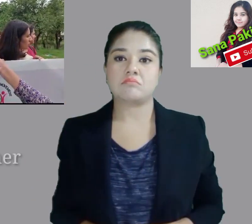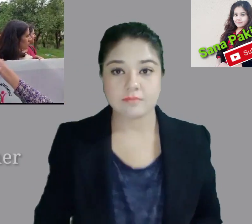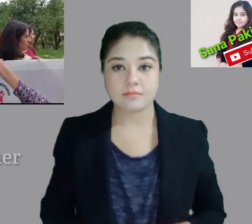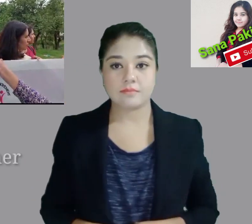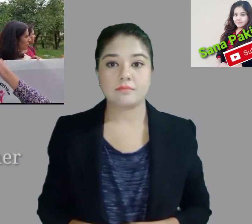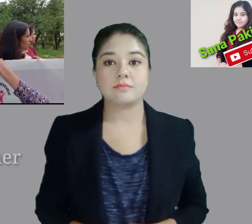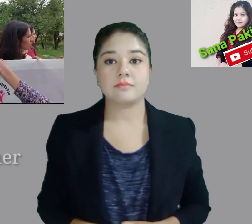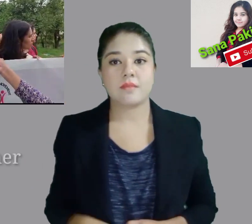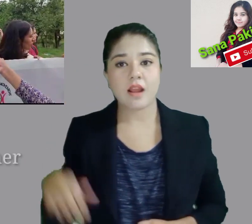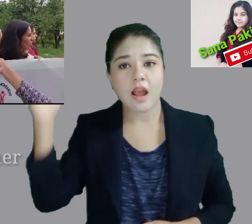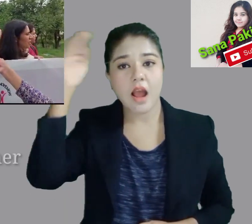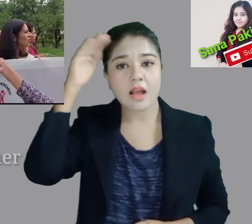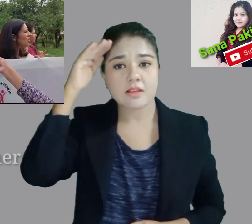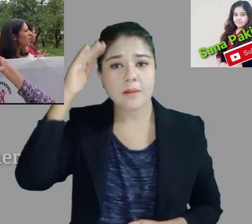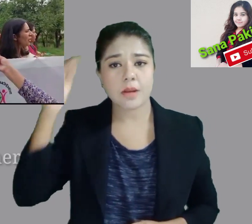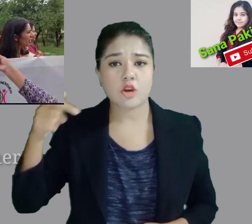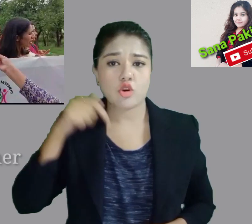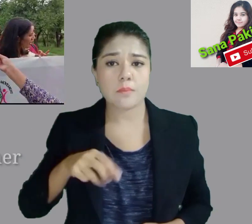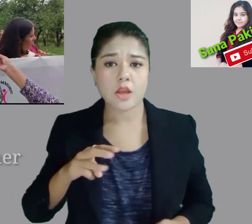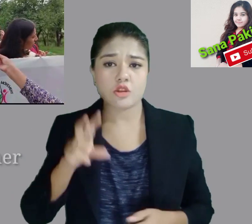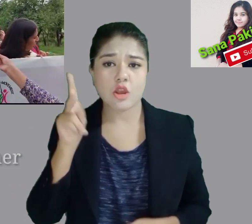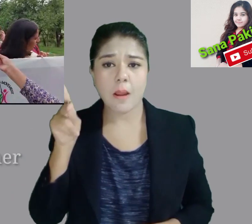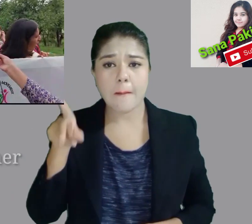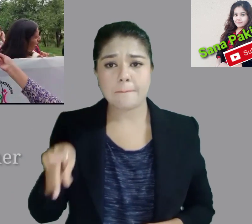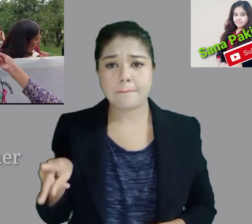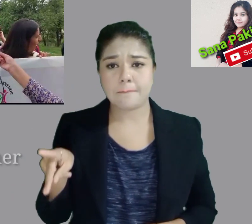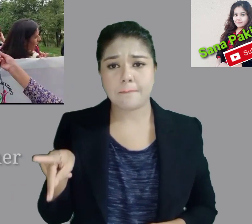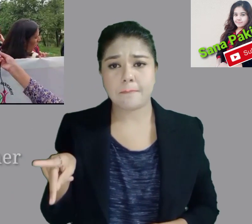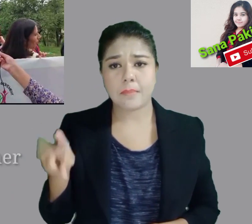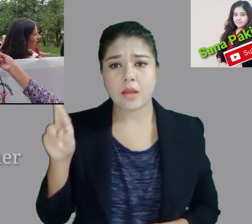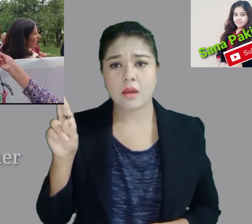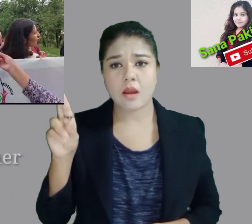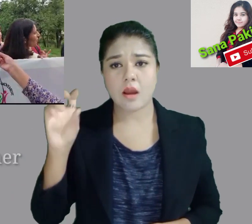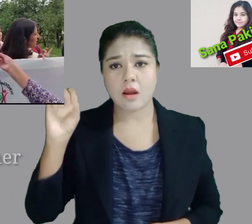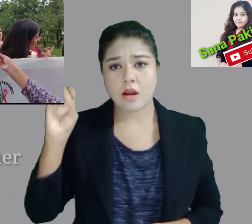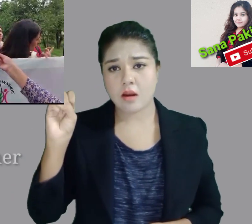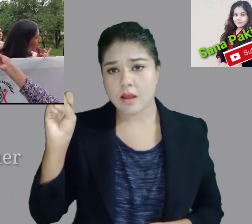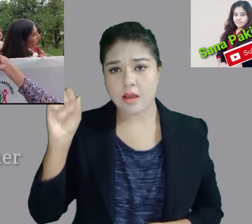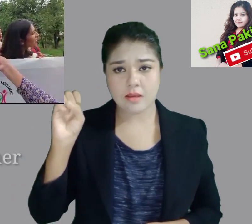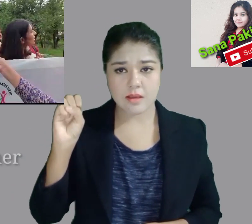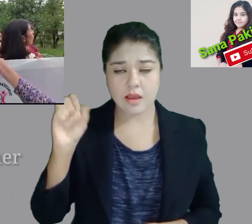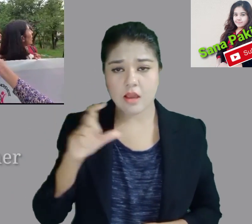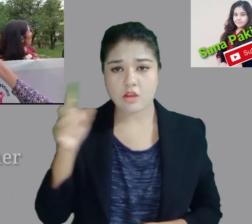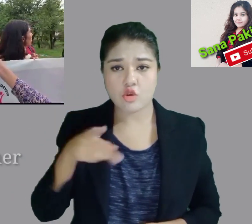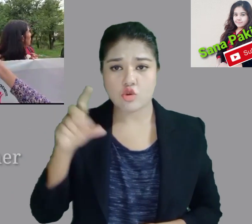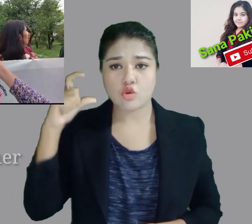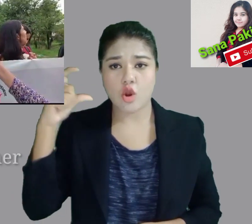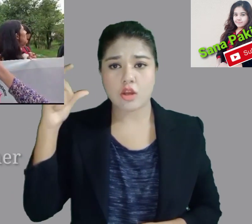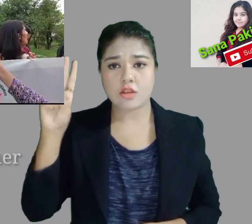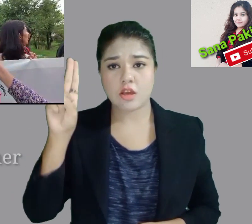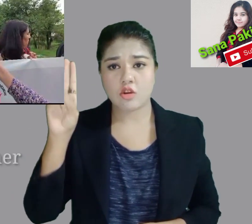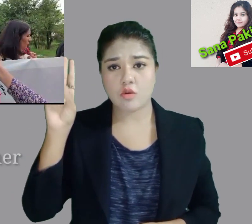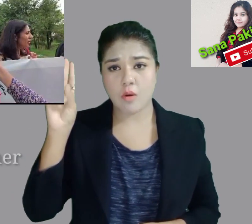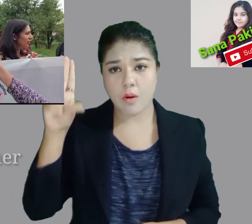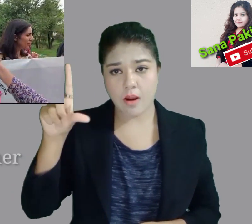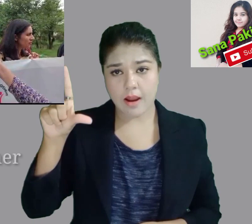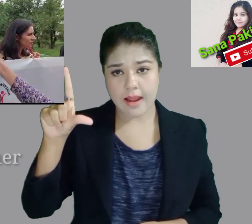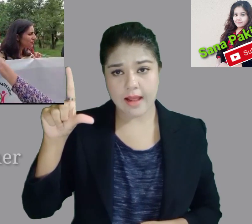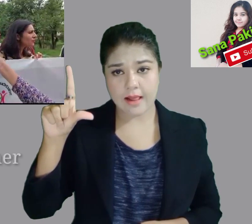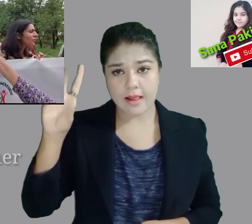تشدد ہوا کہ ان کی دونوں کانگوں میں دونوں بازوں میں فریکچر ہے ان کے سر پہ اتنے گہرے زخم ہیں کہ اس میں کیڑے پڑ چکے ہوئے ہیں ان